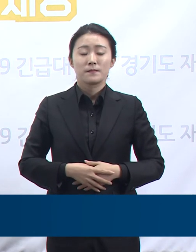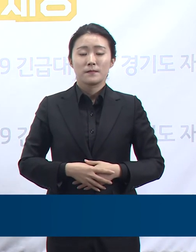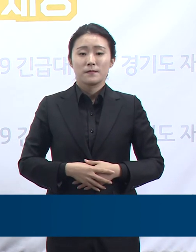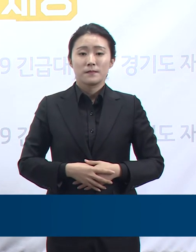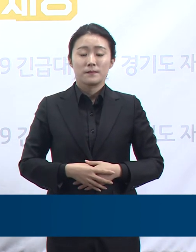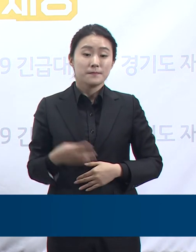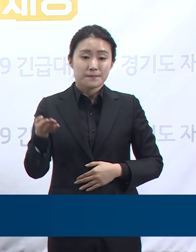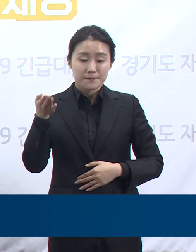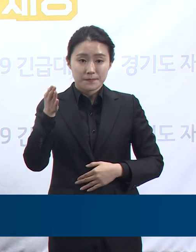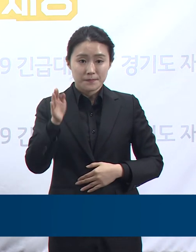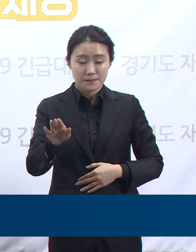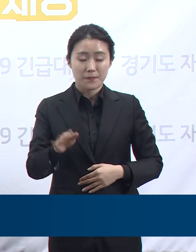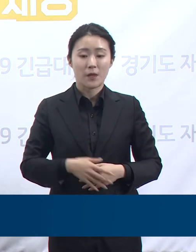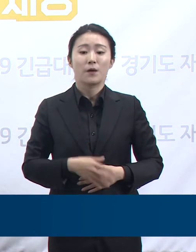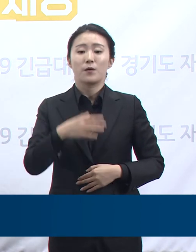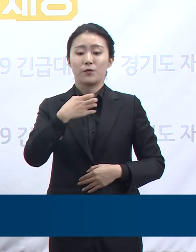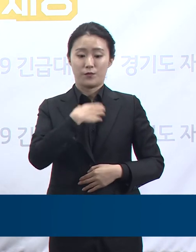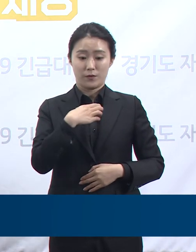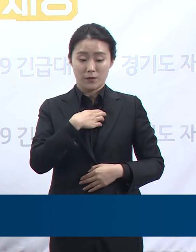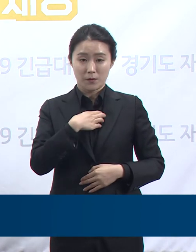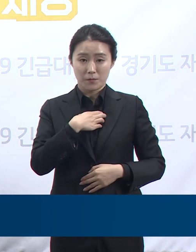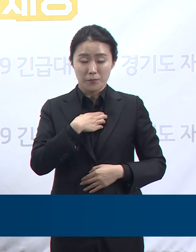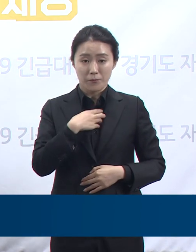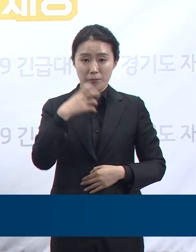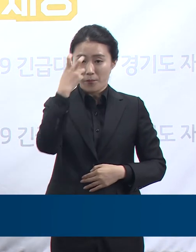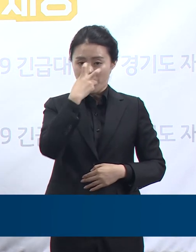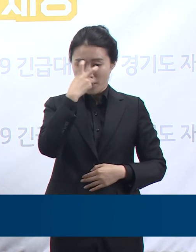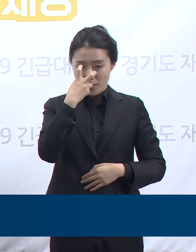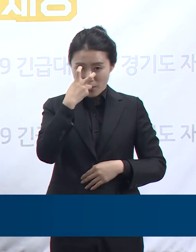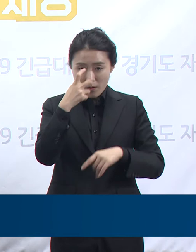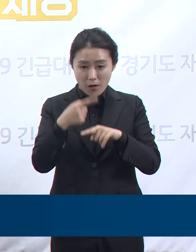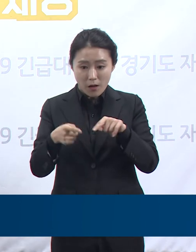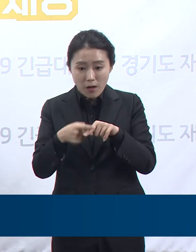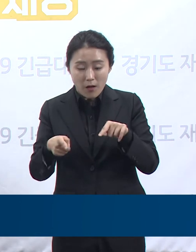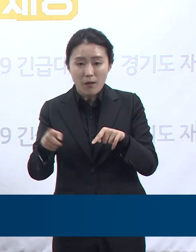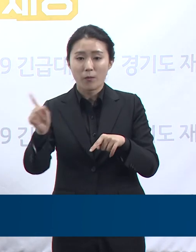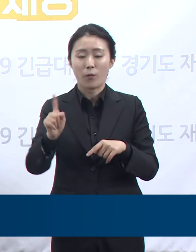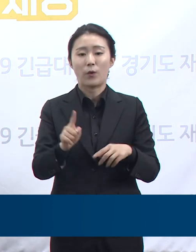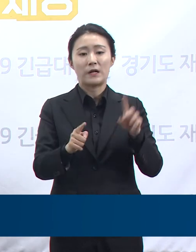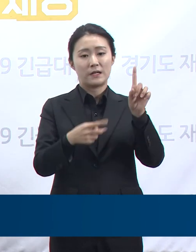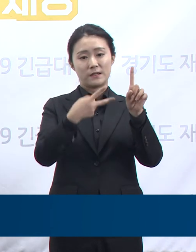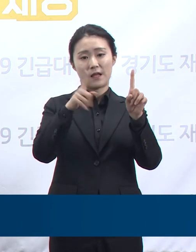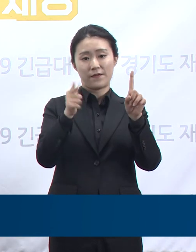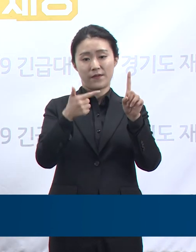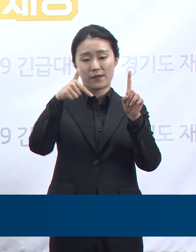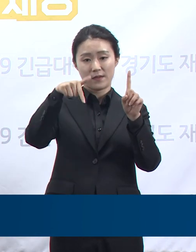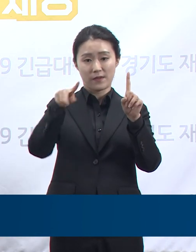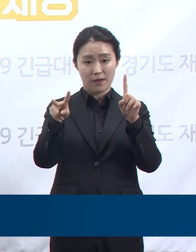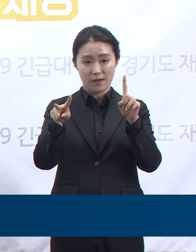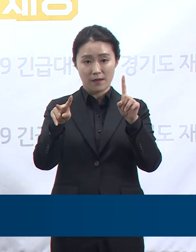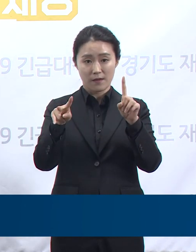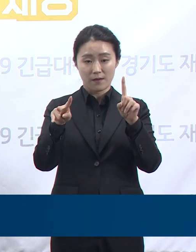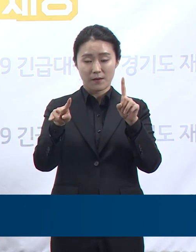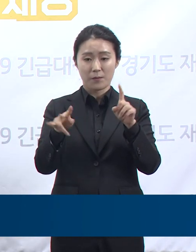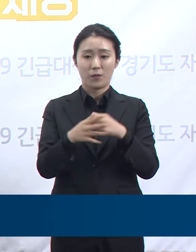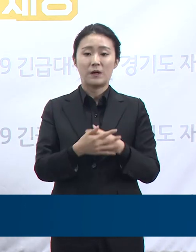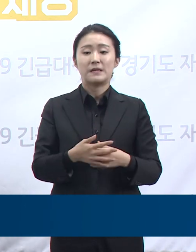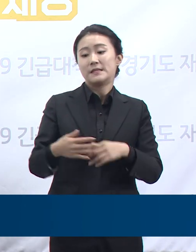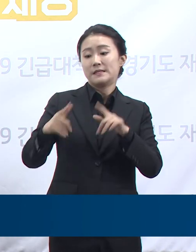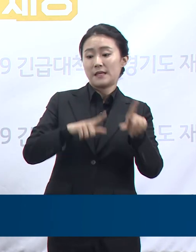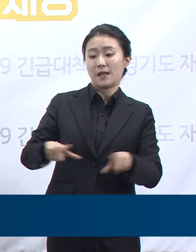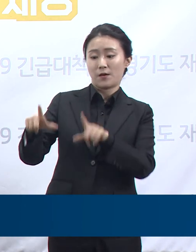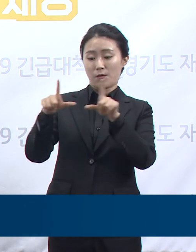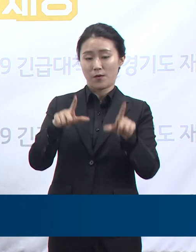다만 이러한 위험도 평가는 정부의 사회적 거리 두기가 1단계인 생활 속 거리 두기 하에서 적용이 가능하며